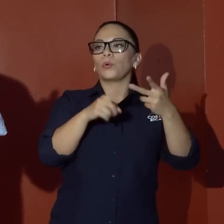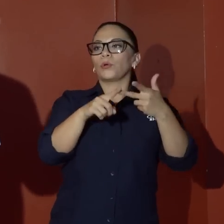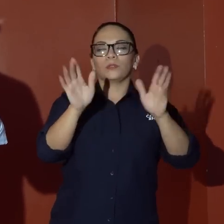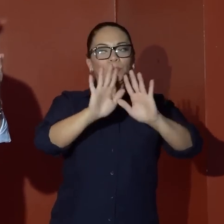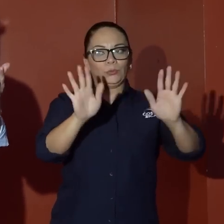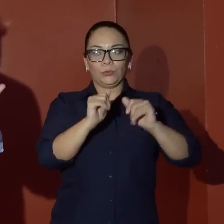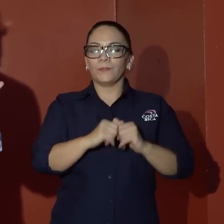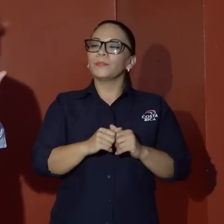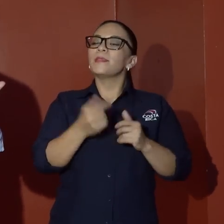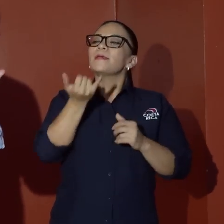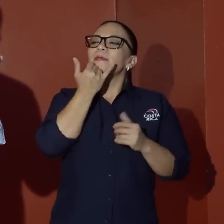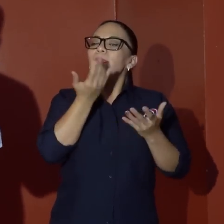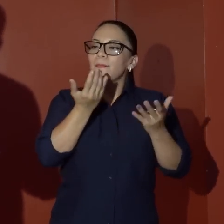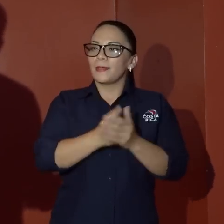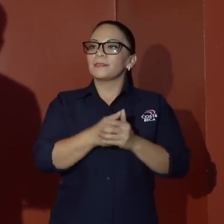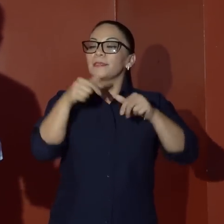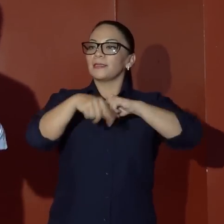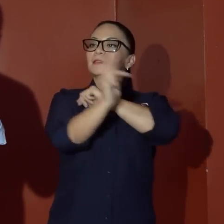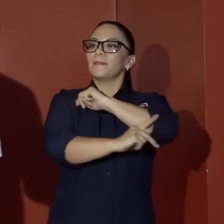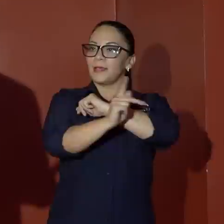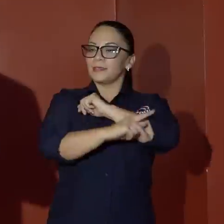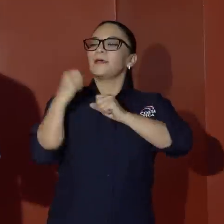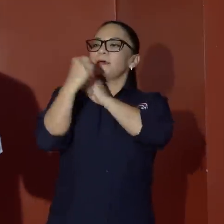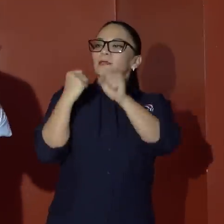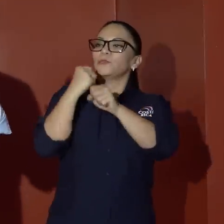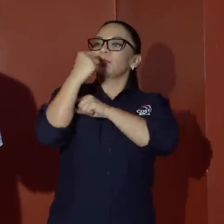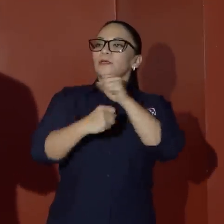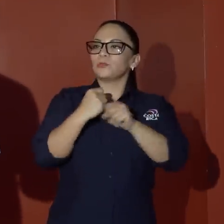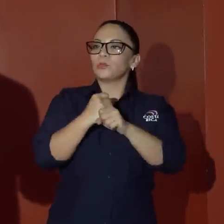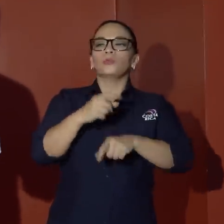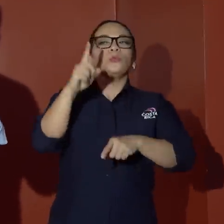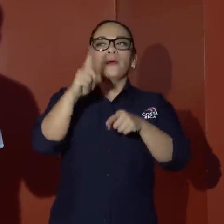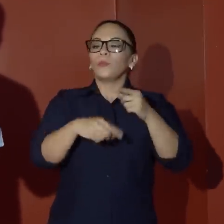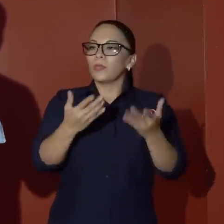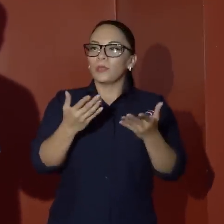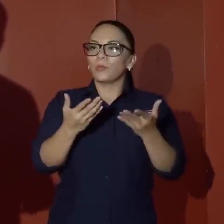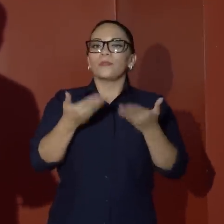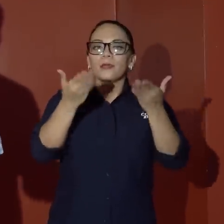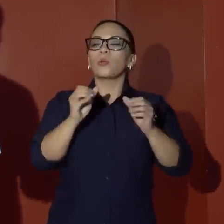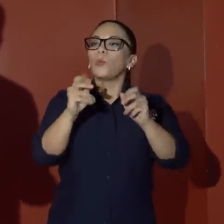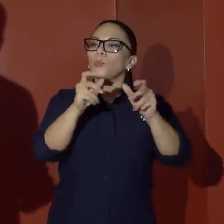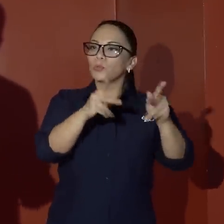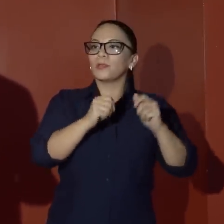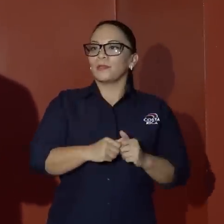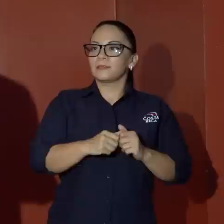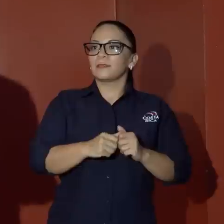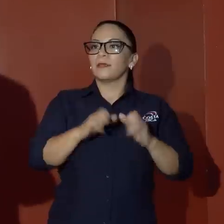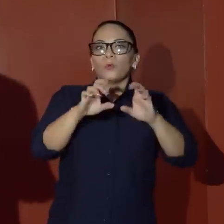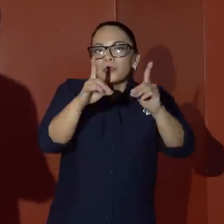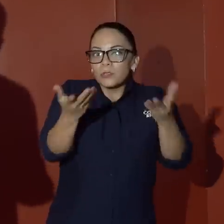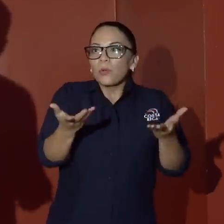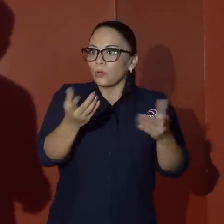etc. Lo que ocurre es que este país, por años, no ha podido crear las oportunidades de educación,